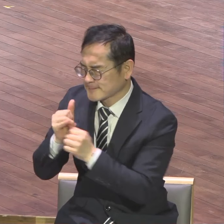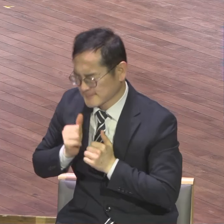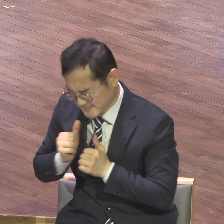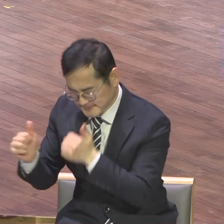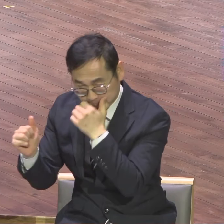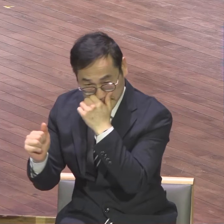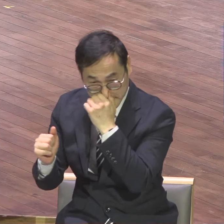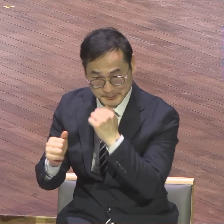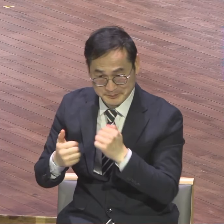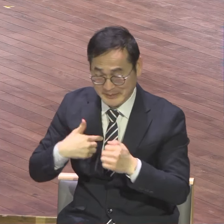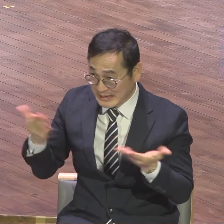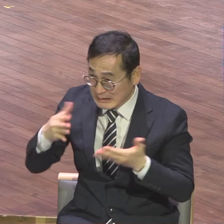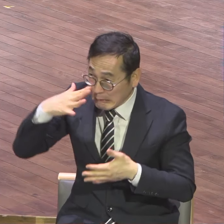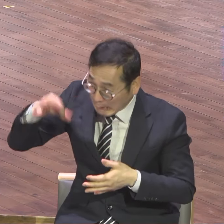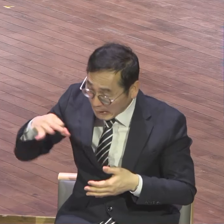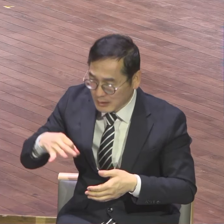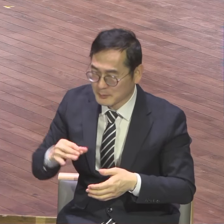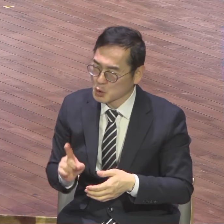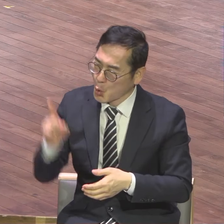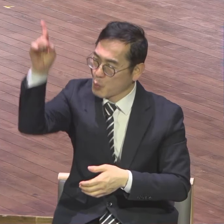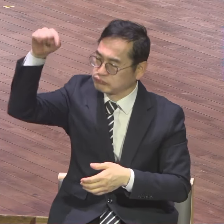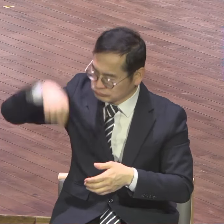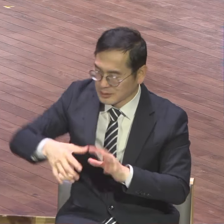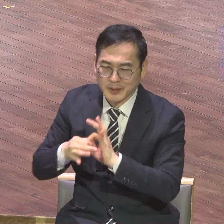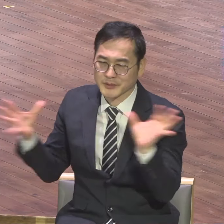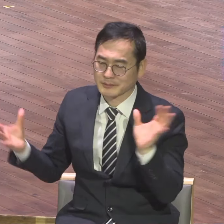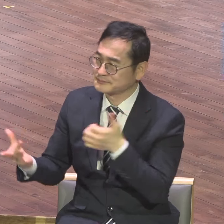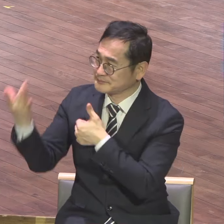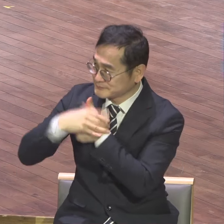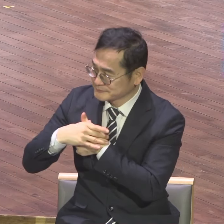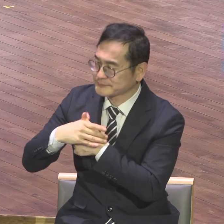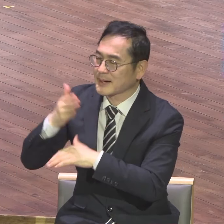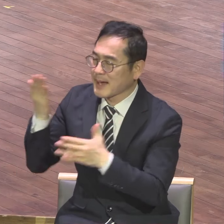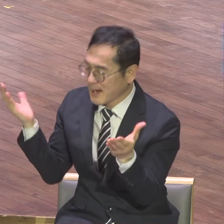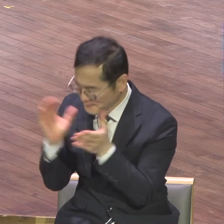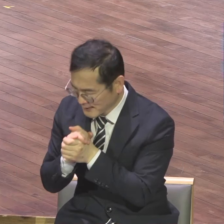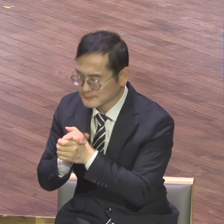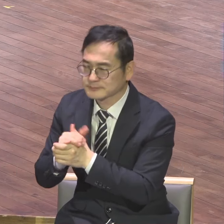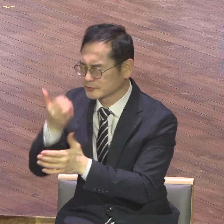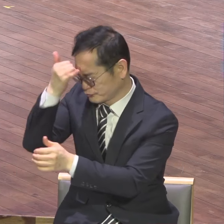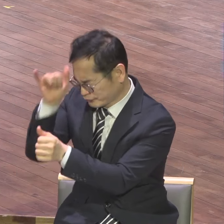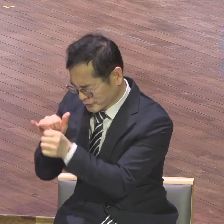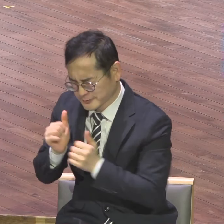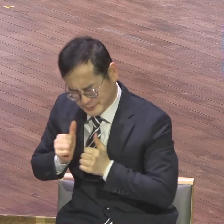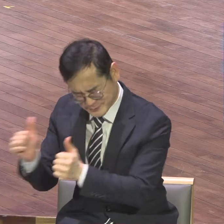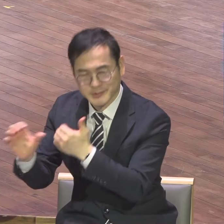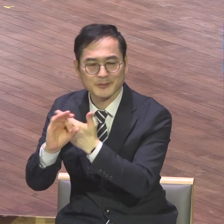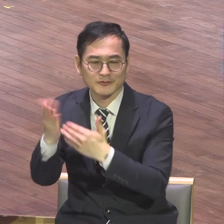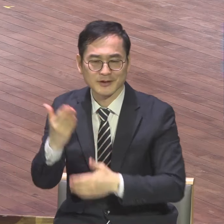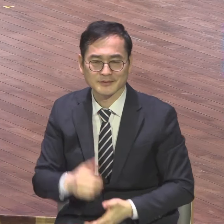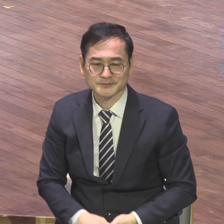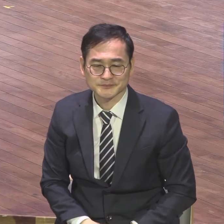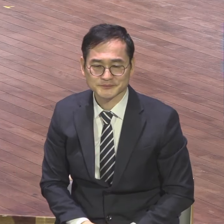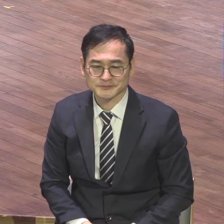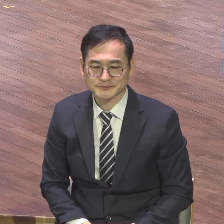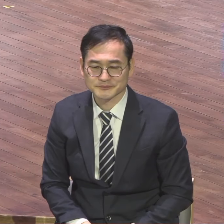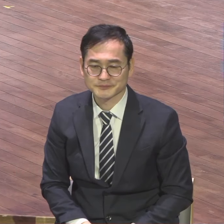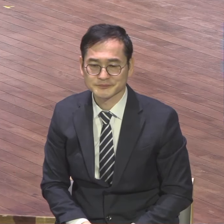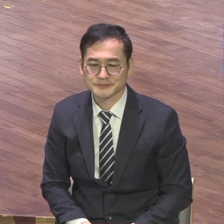충성이니라 마태문 25장에 보면 각기 다른 달란트를 받았지만 충성한 종에게는 똑같은